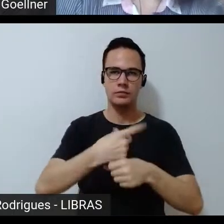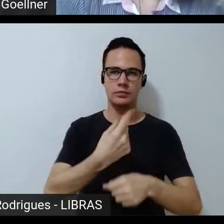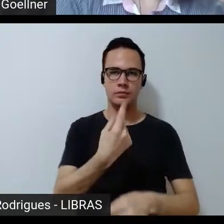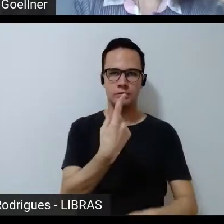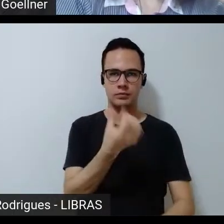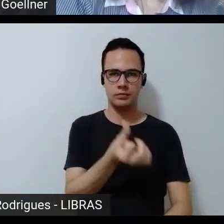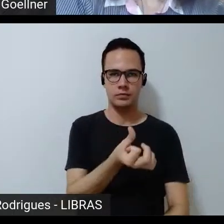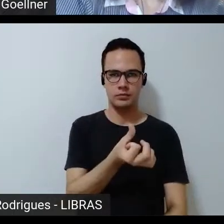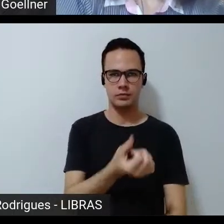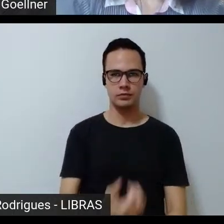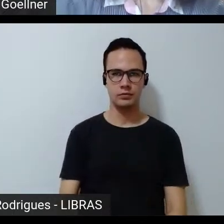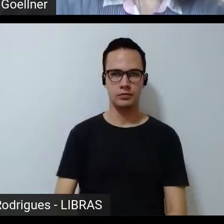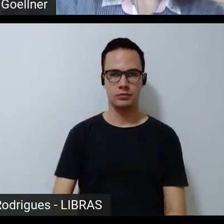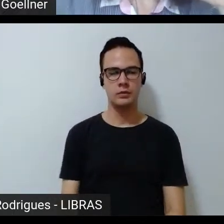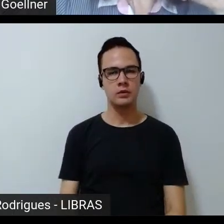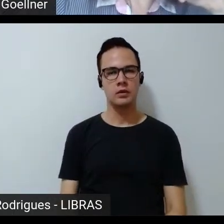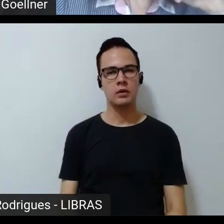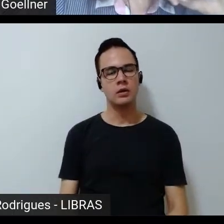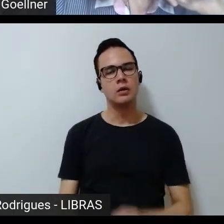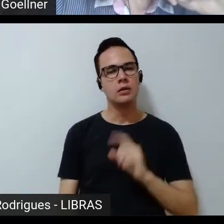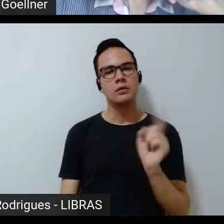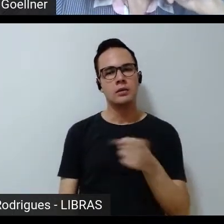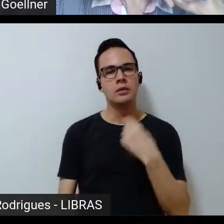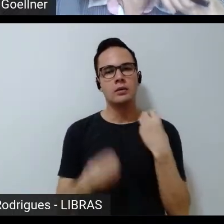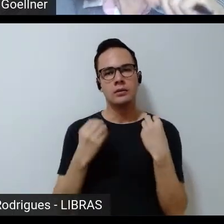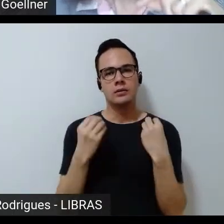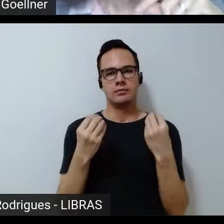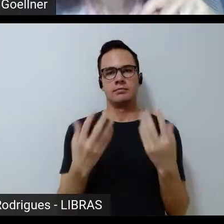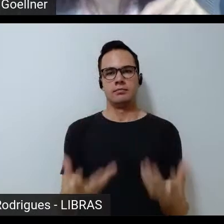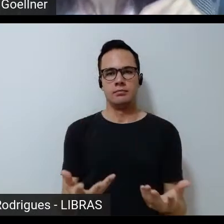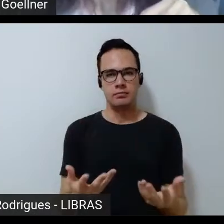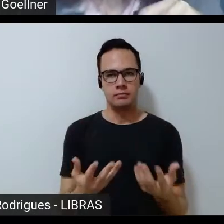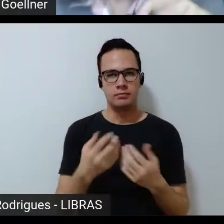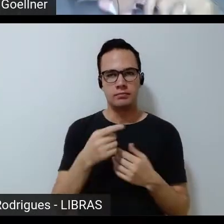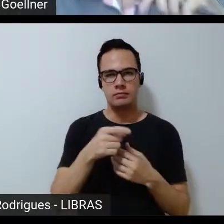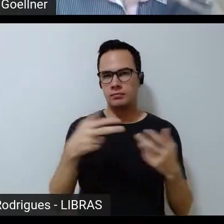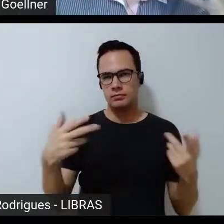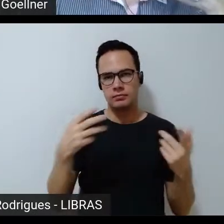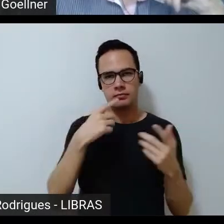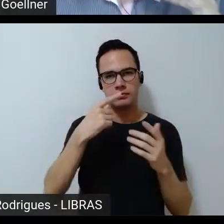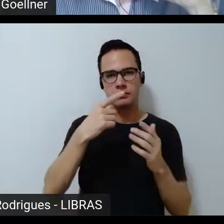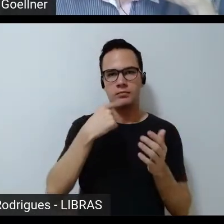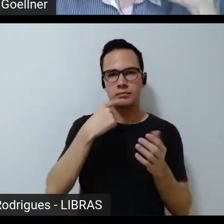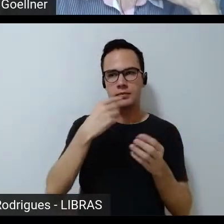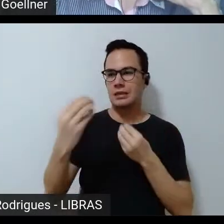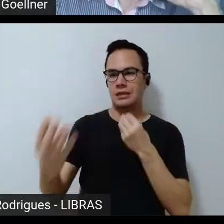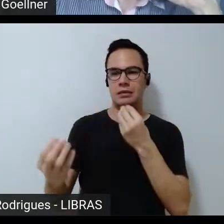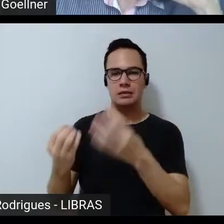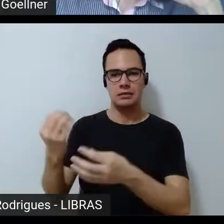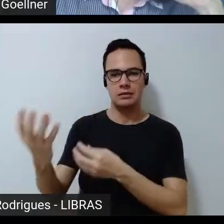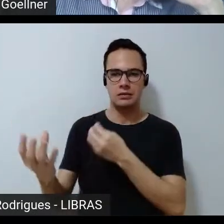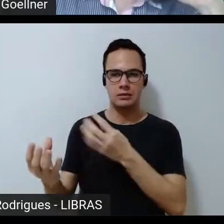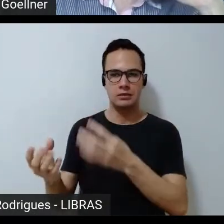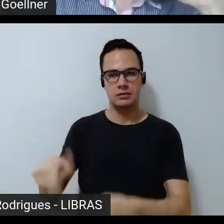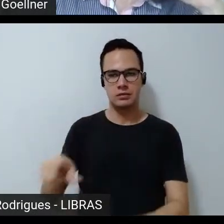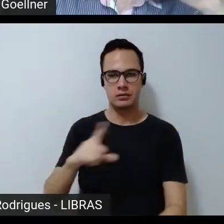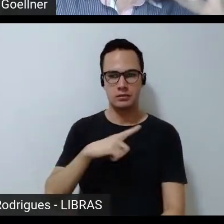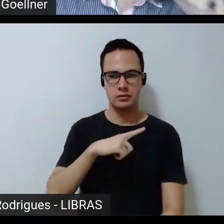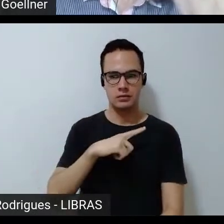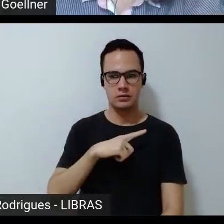e nós devolvemos os verbetes biográficos para todos aqueles que nós tínhamos